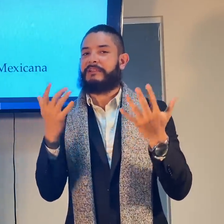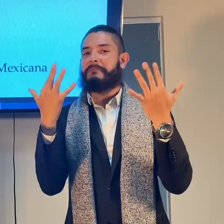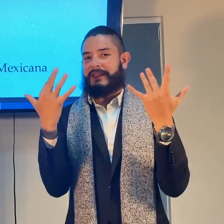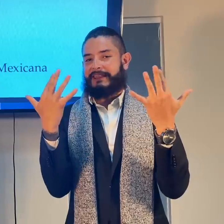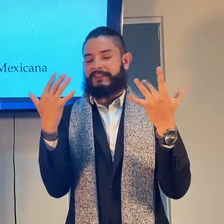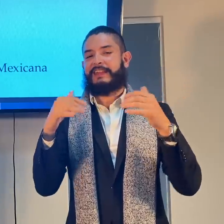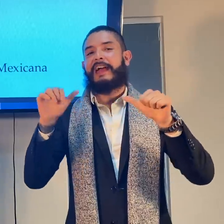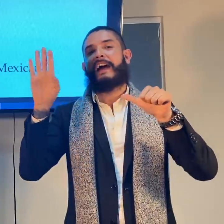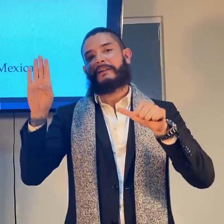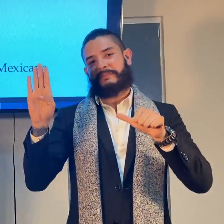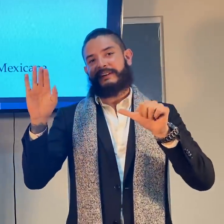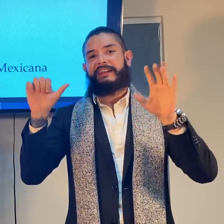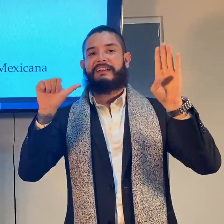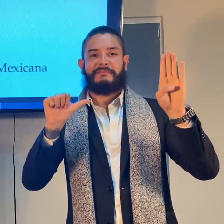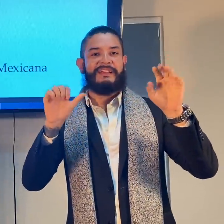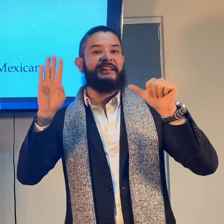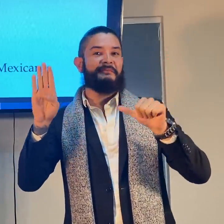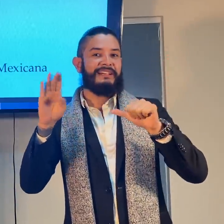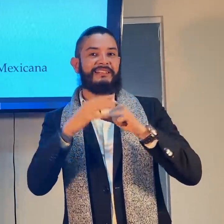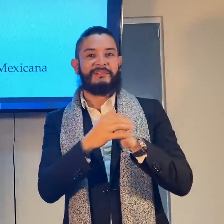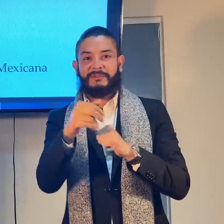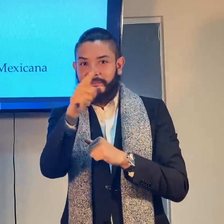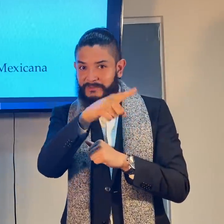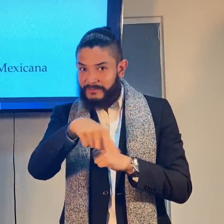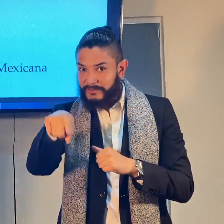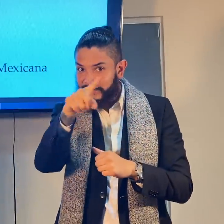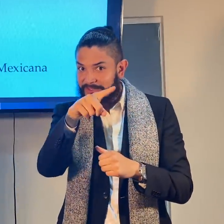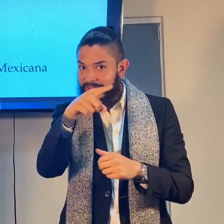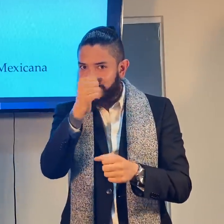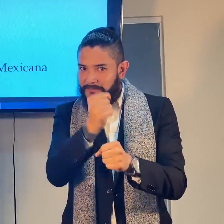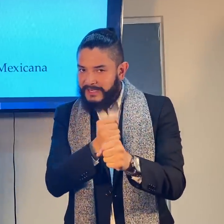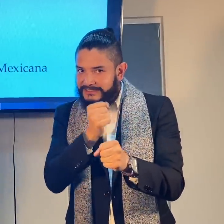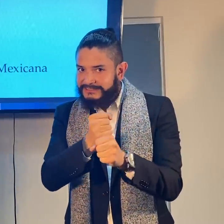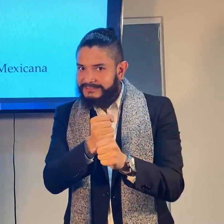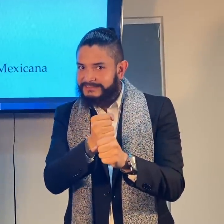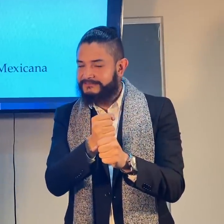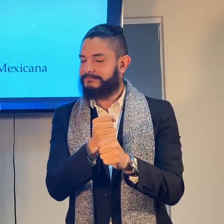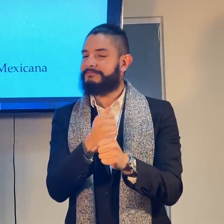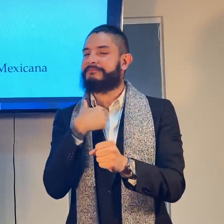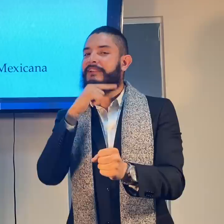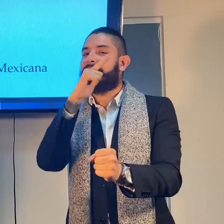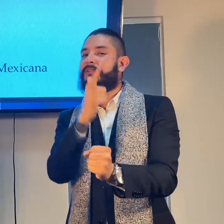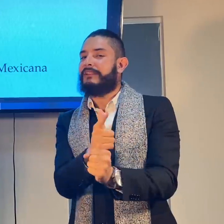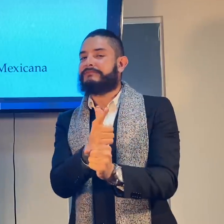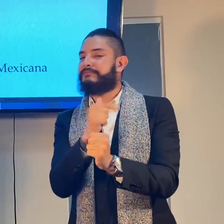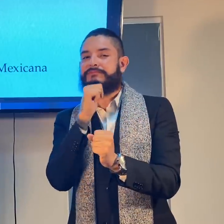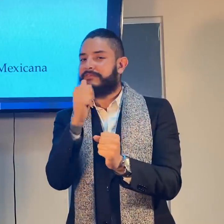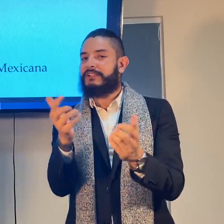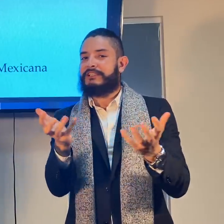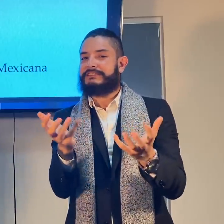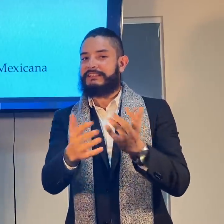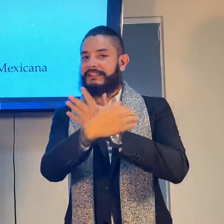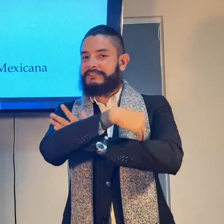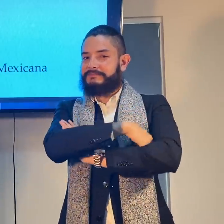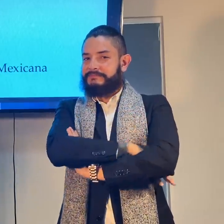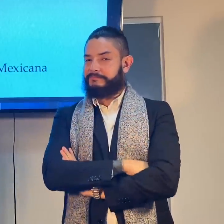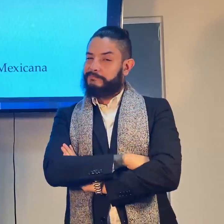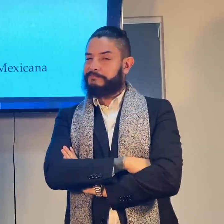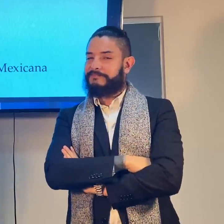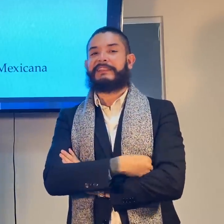manos le van a doler. Por eso es importante hacer estos ejercicios. Ok, ustedes tienen que practicar. Yo no los veo que estén practicando.